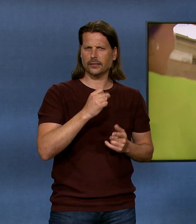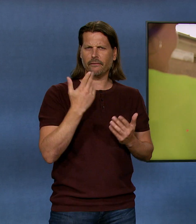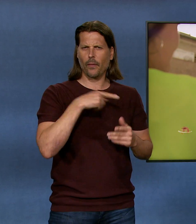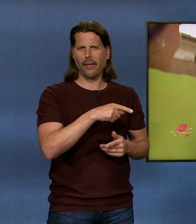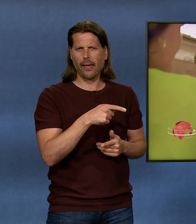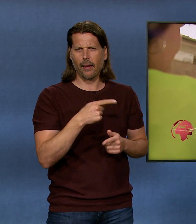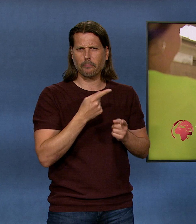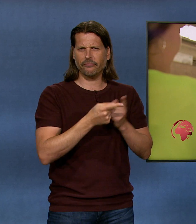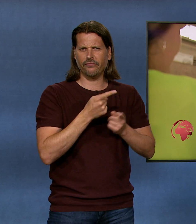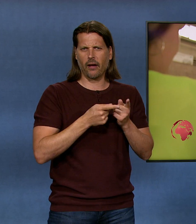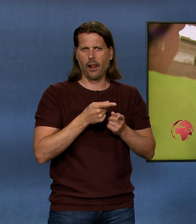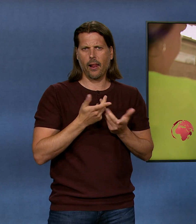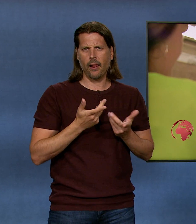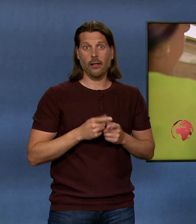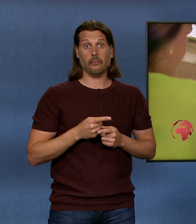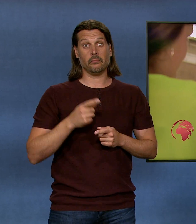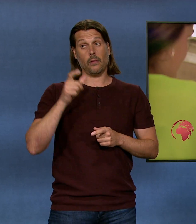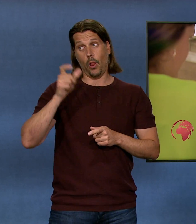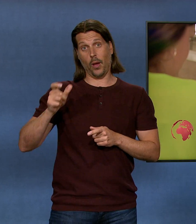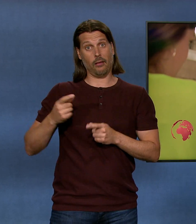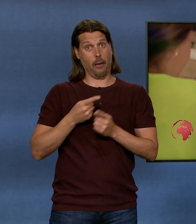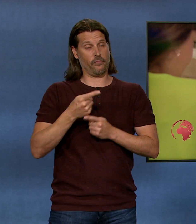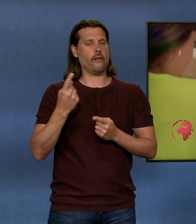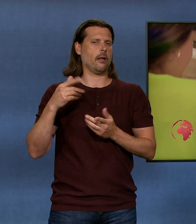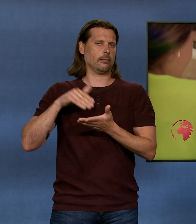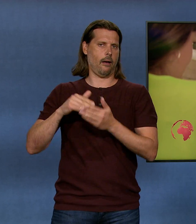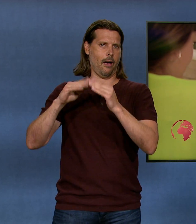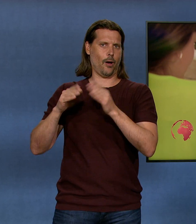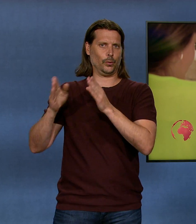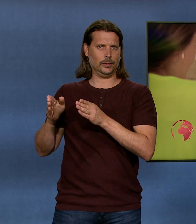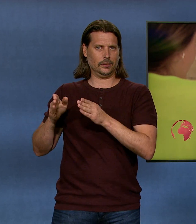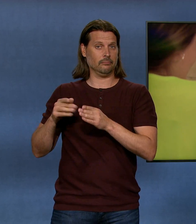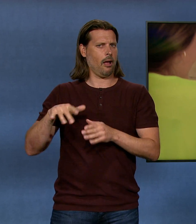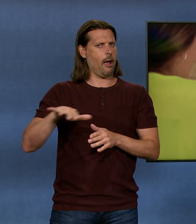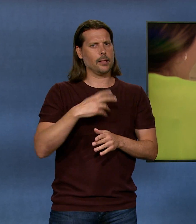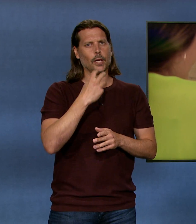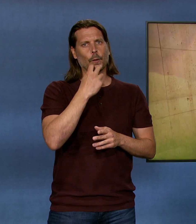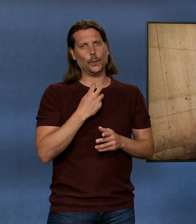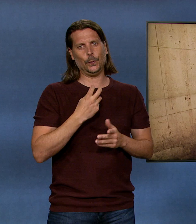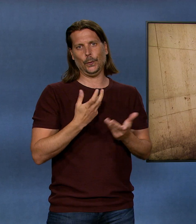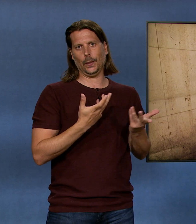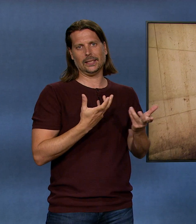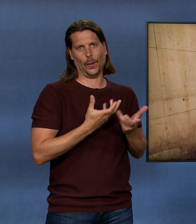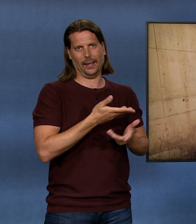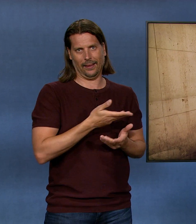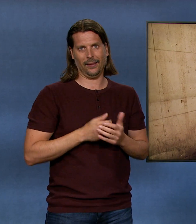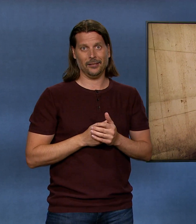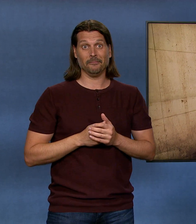der Abfall der Häuser, also was dir zu Hause in Grünabfall tut. Das kommt da an. Ich weiss nicht, wenn du schon mal neben